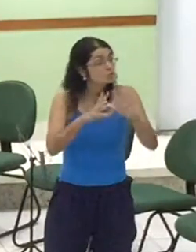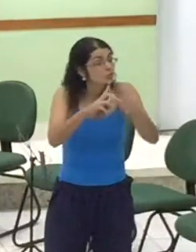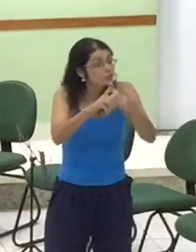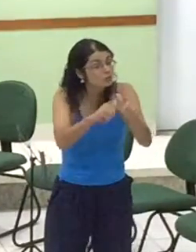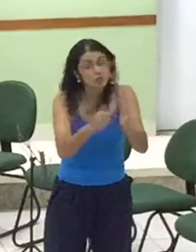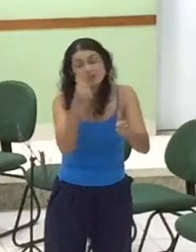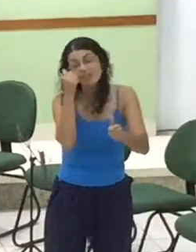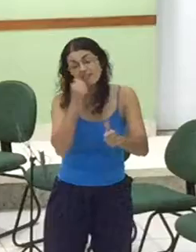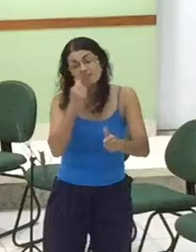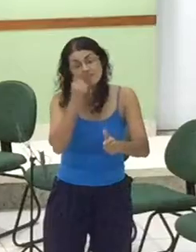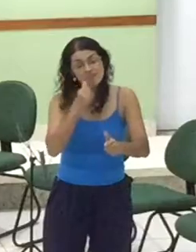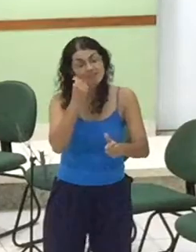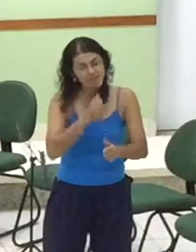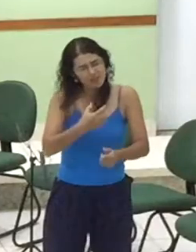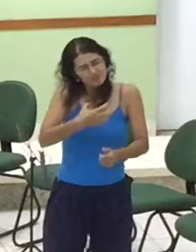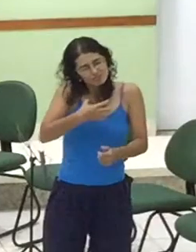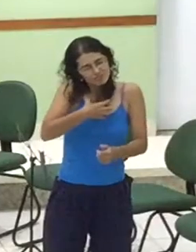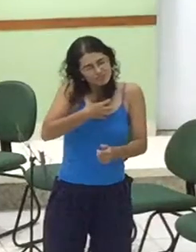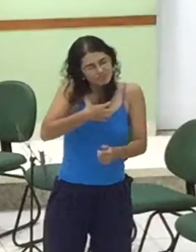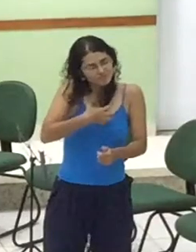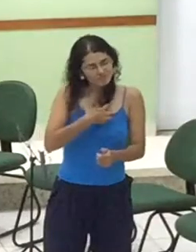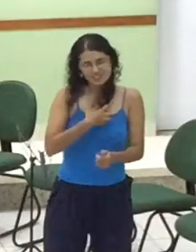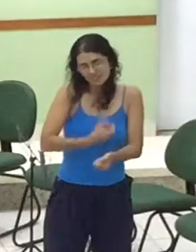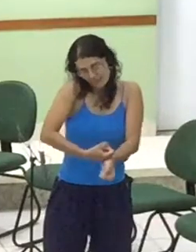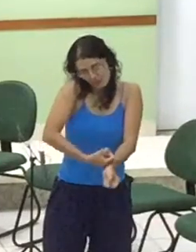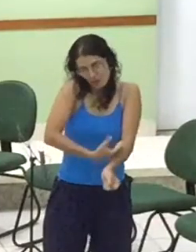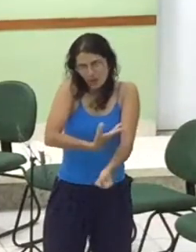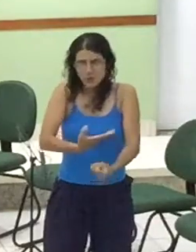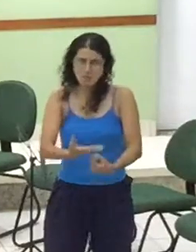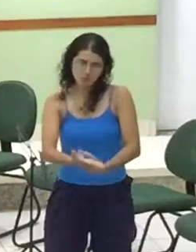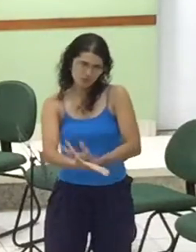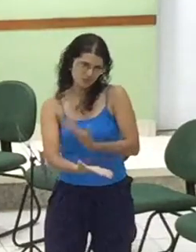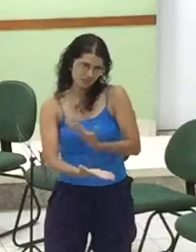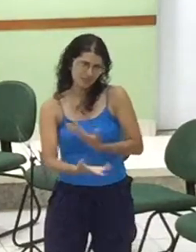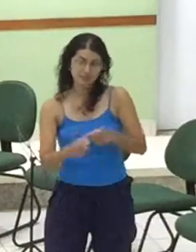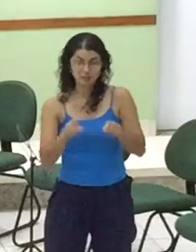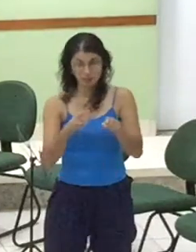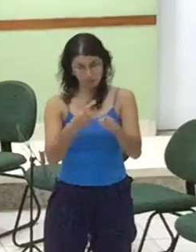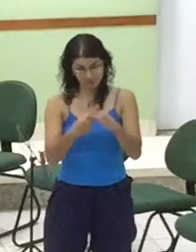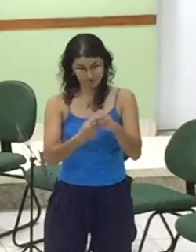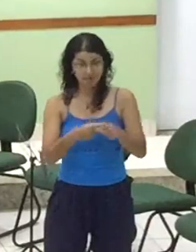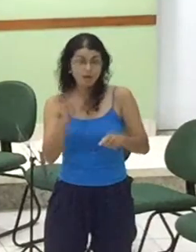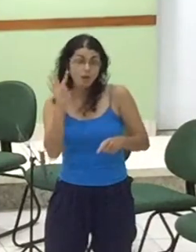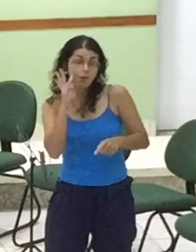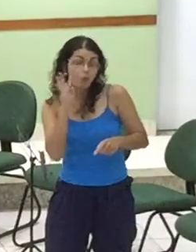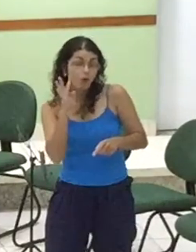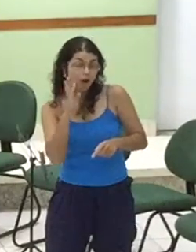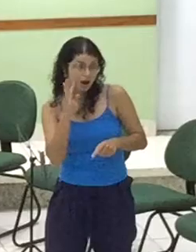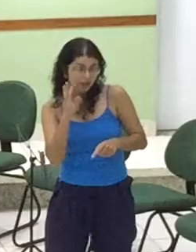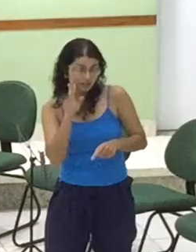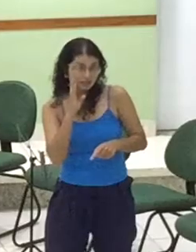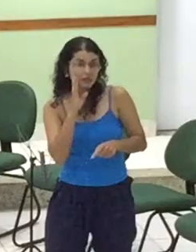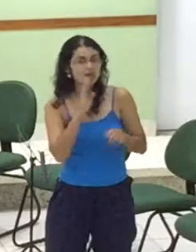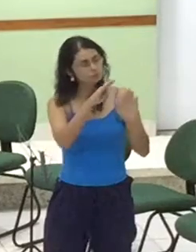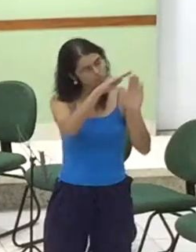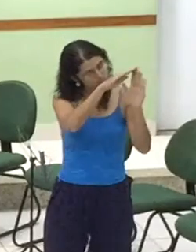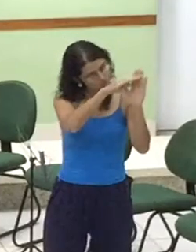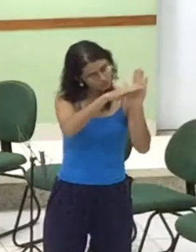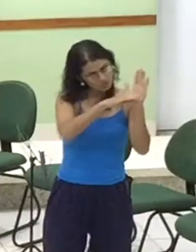sentir Homenageadas neste dia Quarta-feira terá uma programação especial Da LCA Para todas